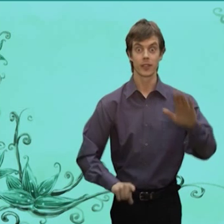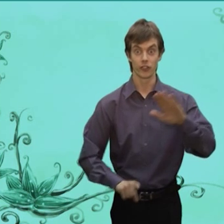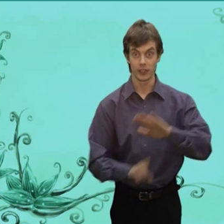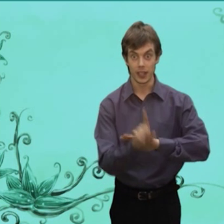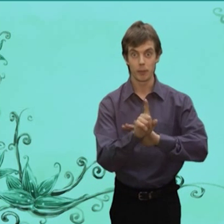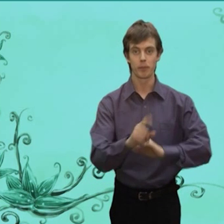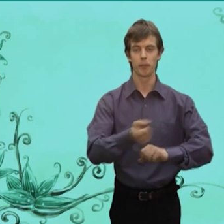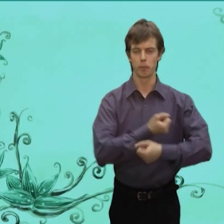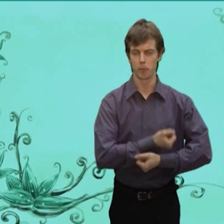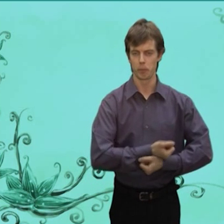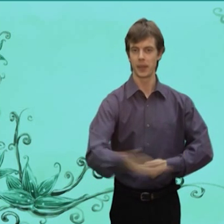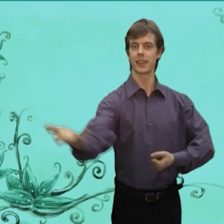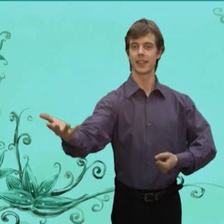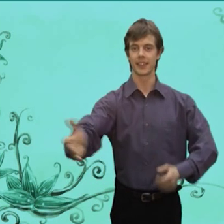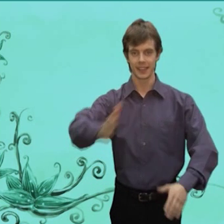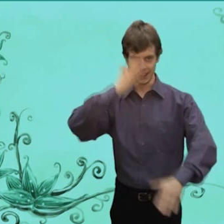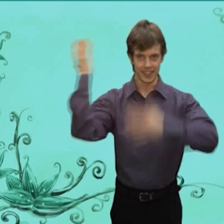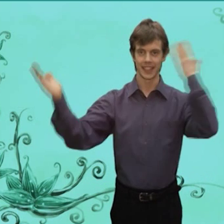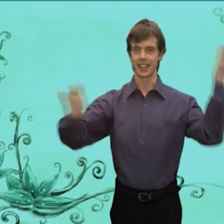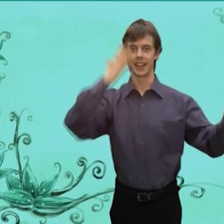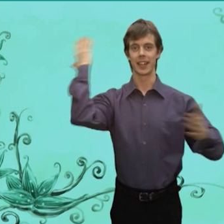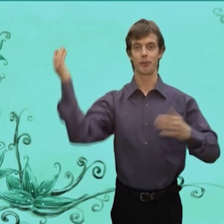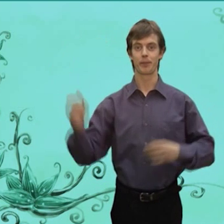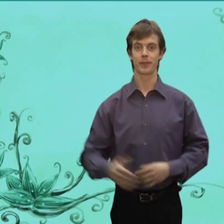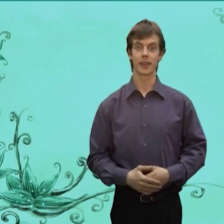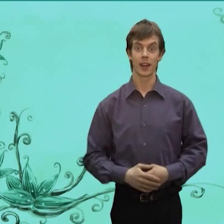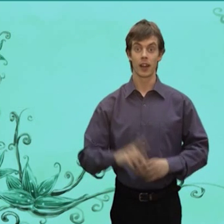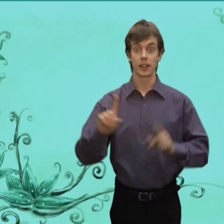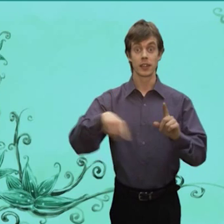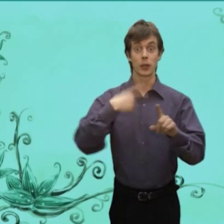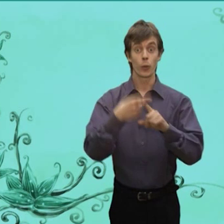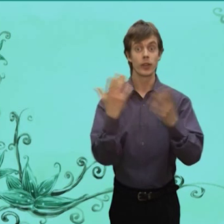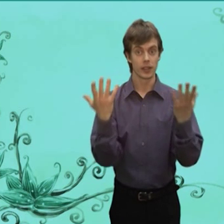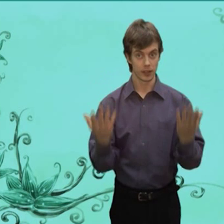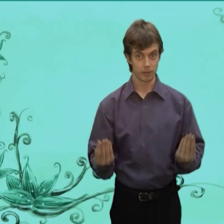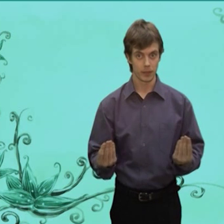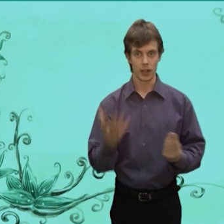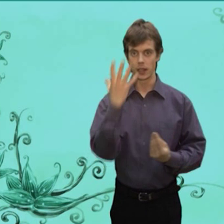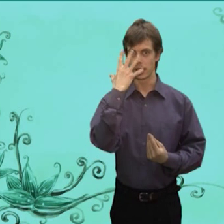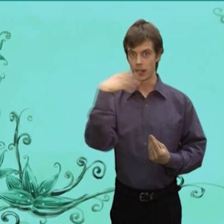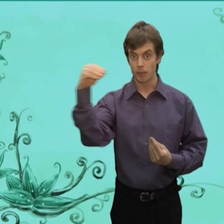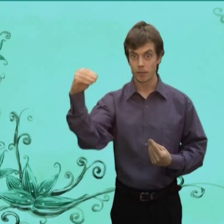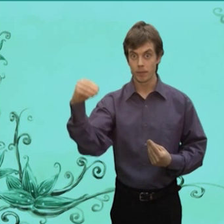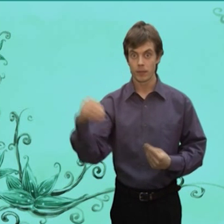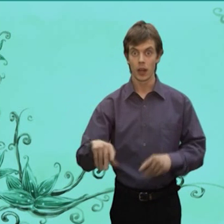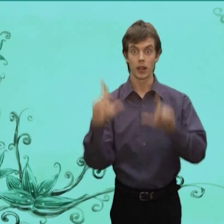начался У них Пир До веселья На следующий день Лиса